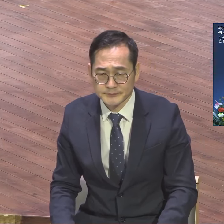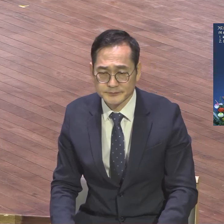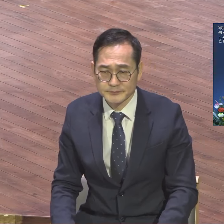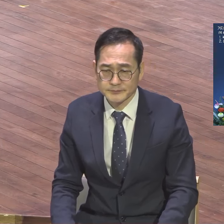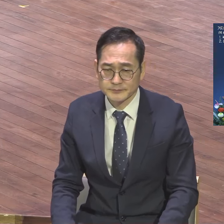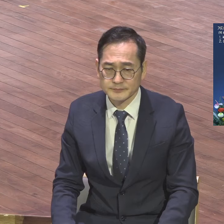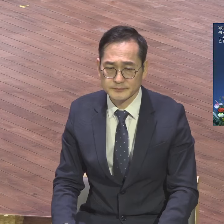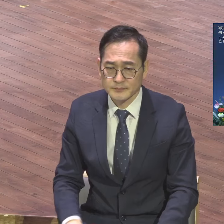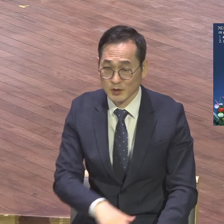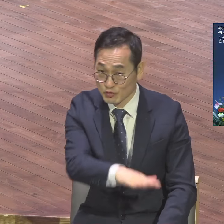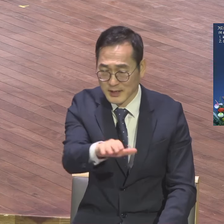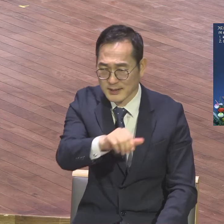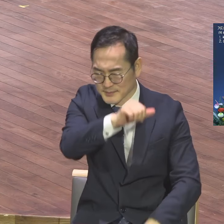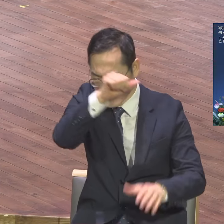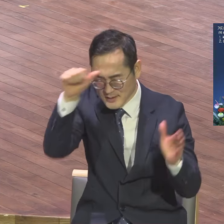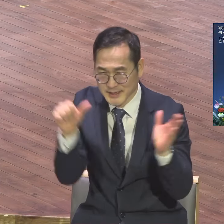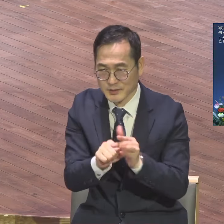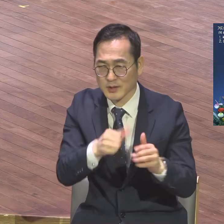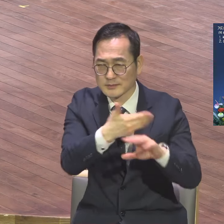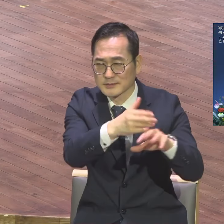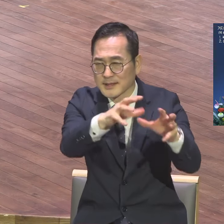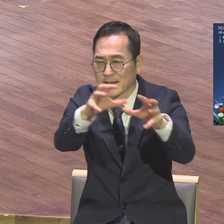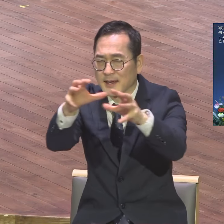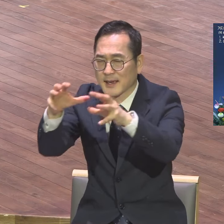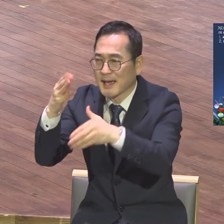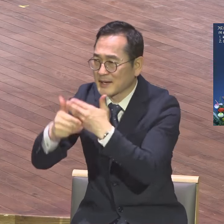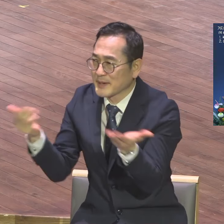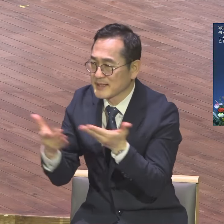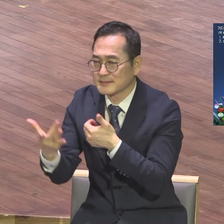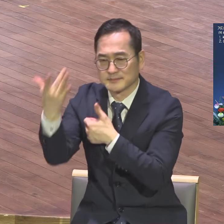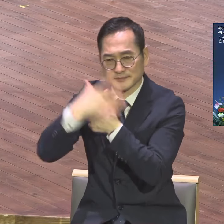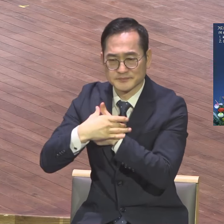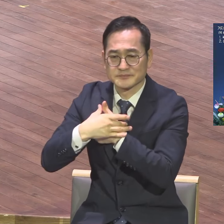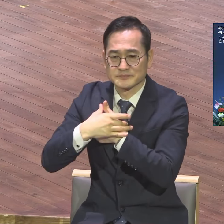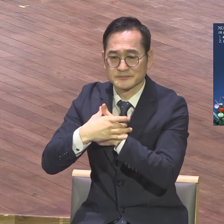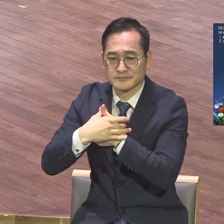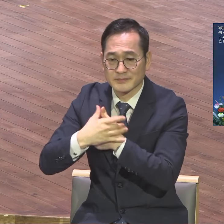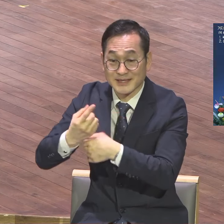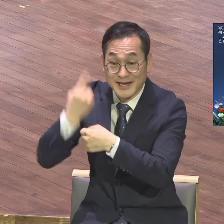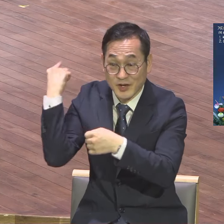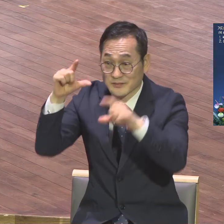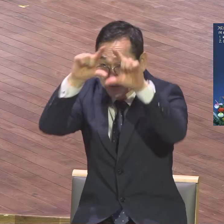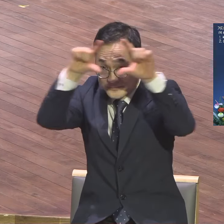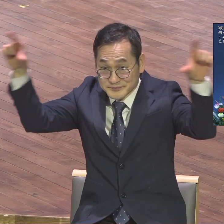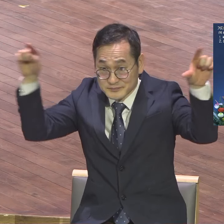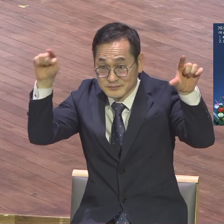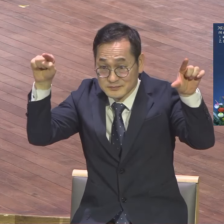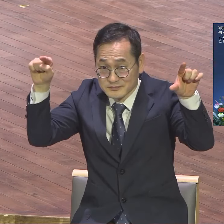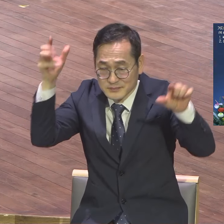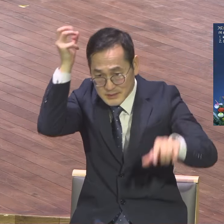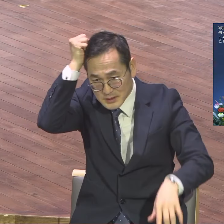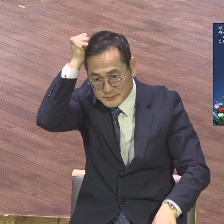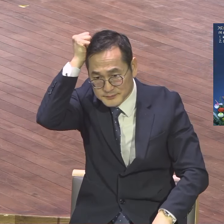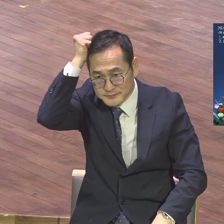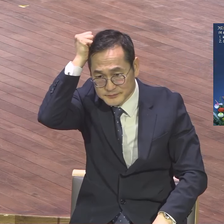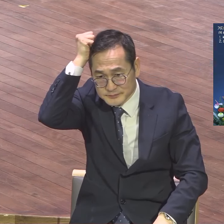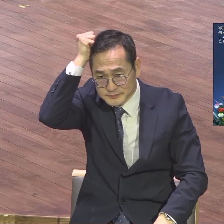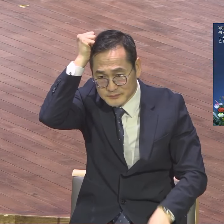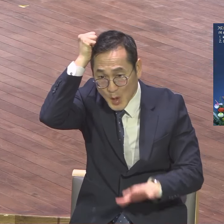만국을 기업으로 아멘 작년에 한 해 끝납니까 하나의 말씀은 영원한데 그래서 온단 메시지 쫙